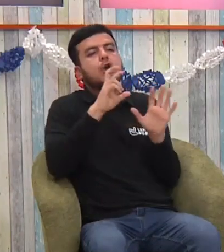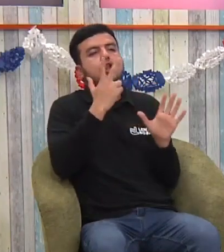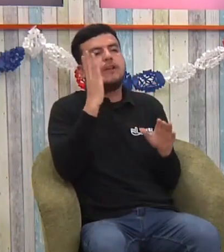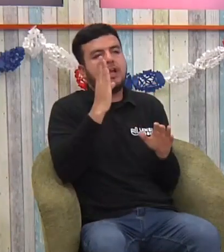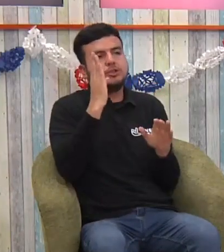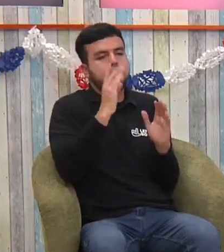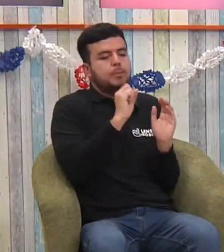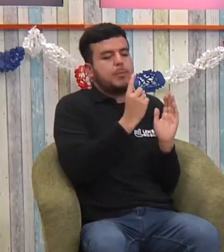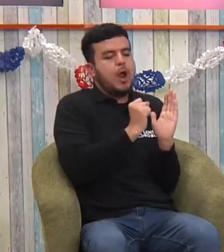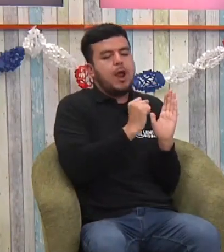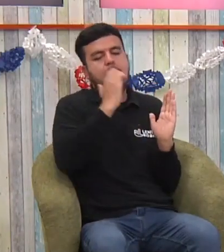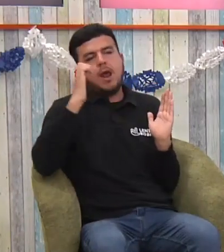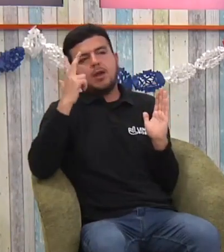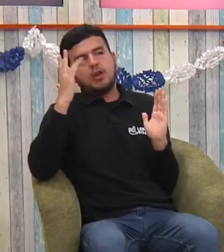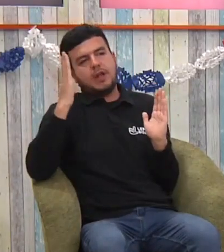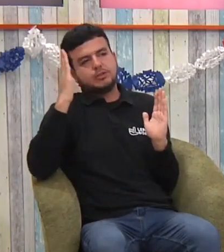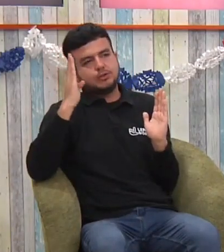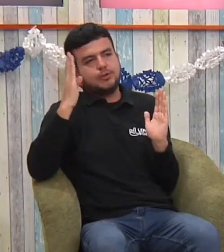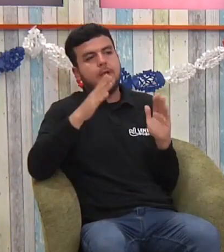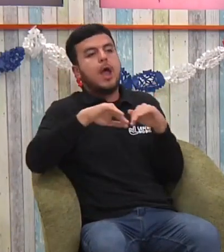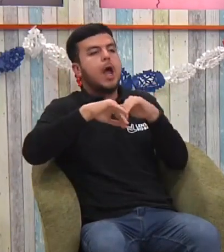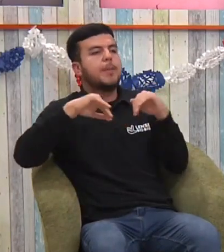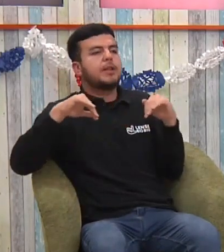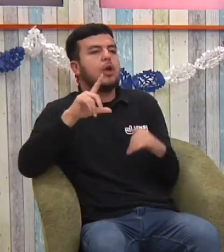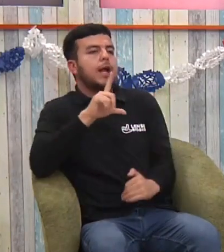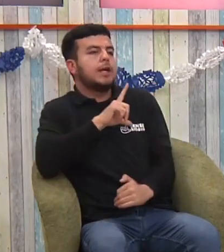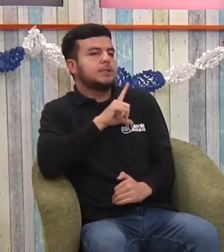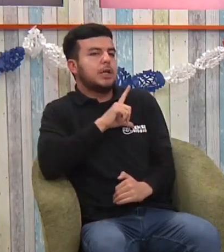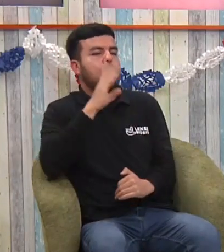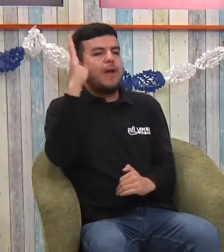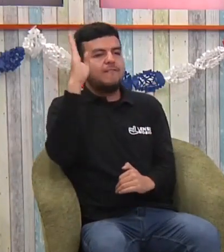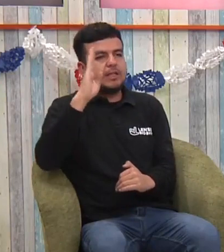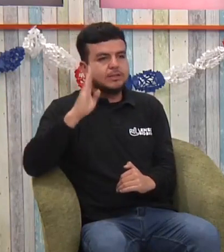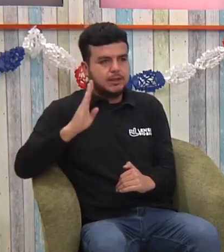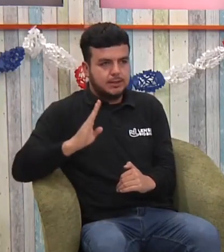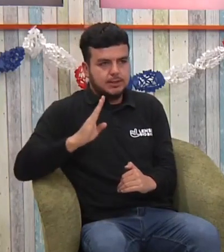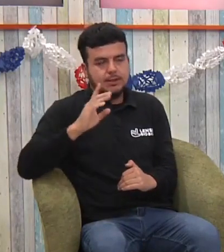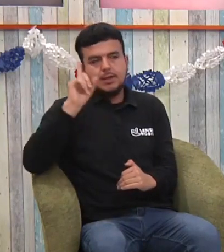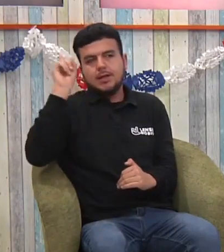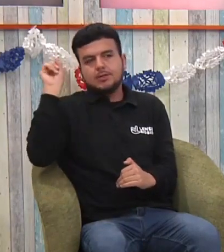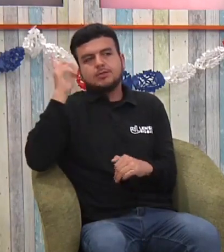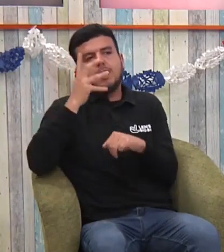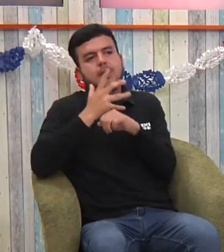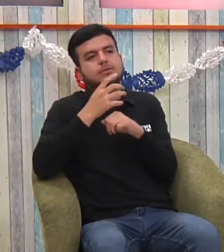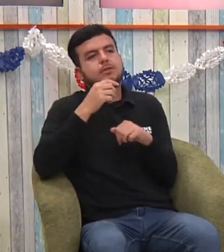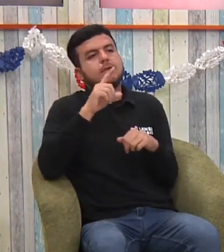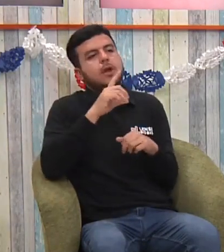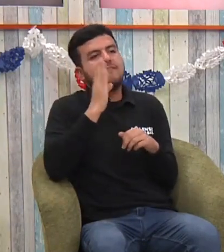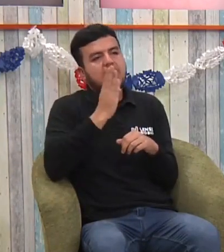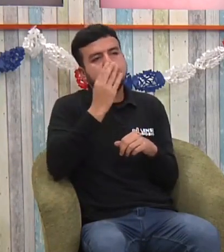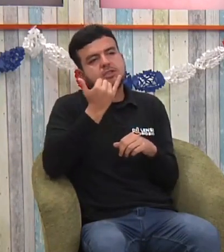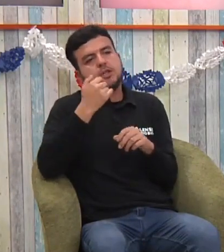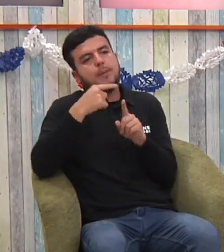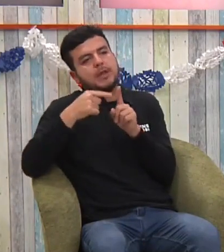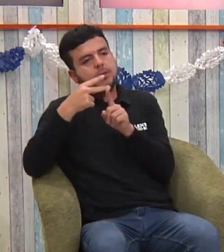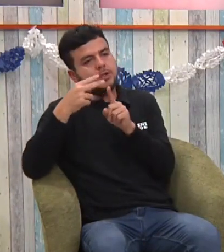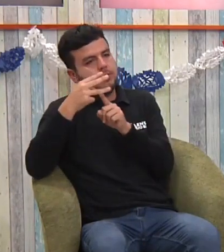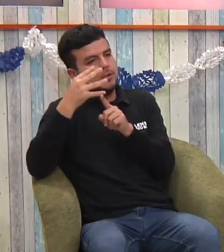tengo. Pero hay, desde educación prebásica hasta octavo básico, está el Liceo Brasil, también que